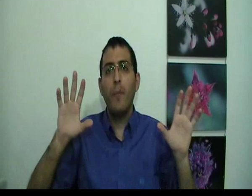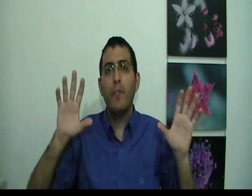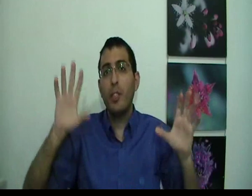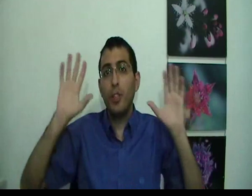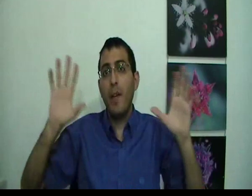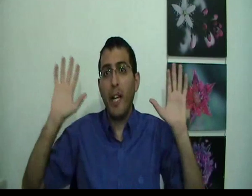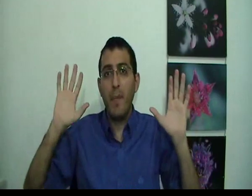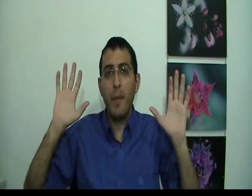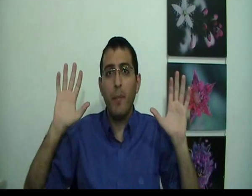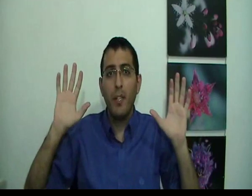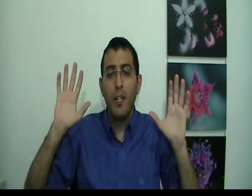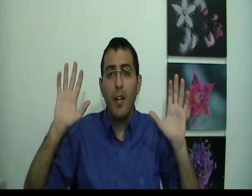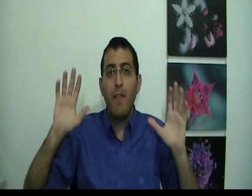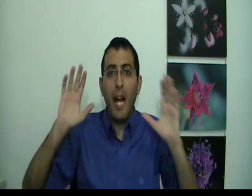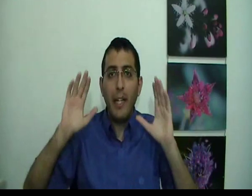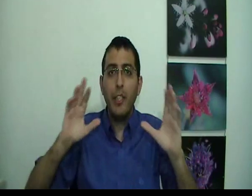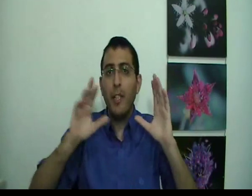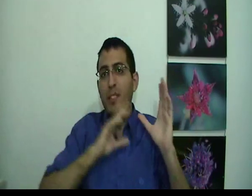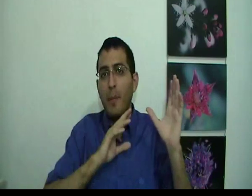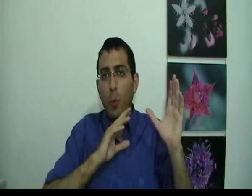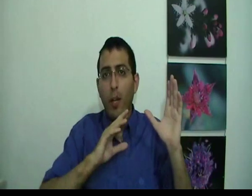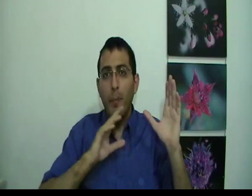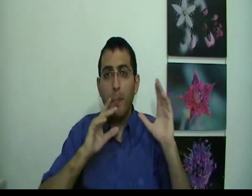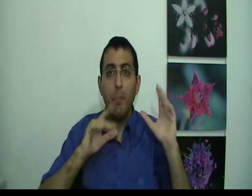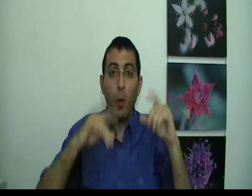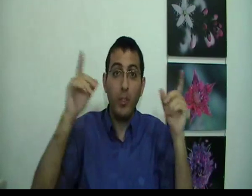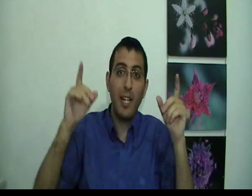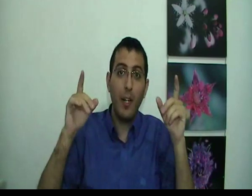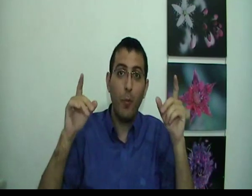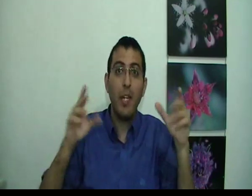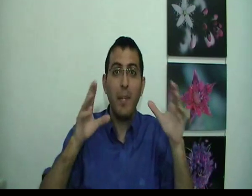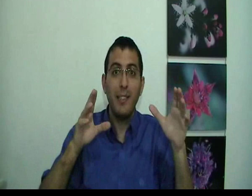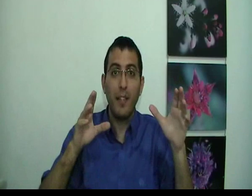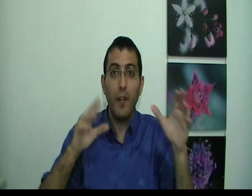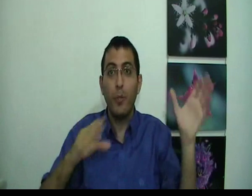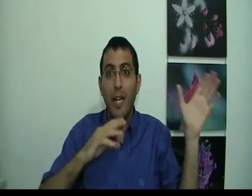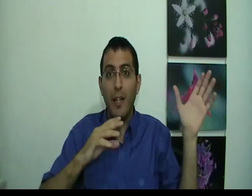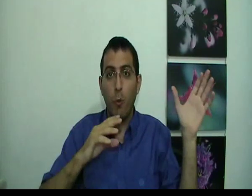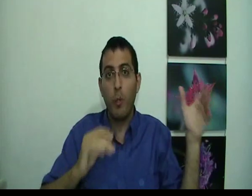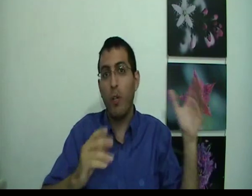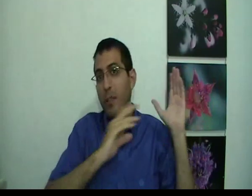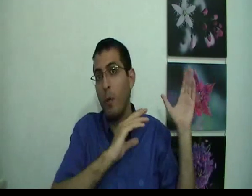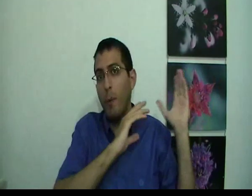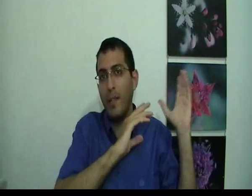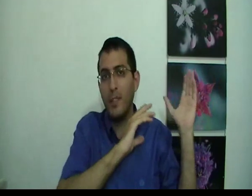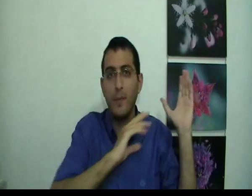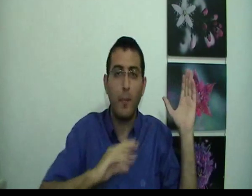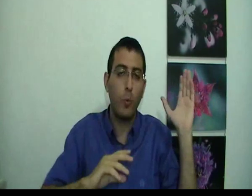וזה שניהם קיימים והאני שנמצא מחוץ לחלום אם יש רפא הוא יודע לקום כי הוא עכשיו מחובר למה שנמצא מחוץ